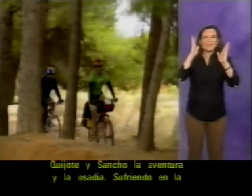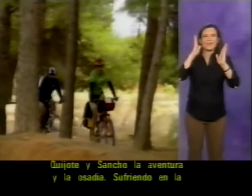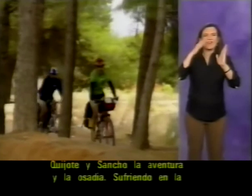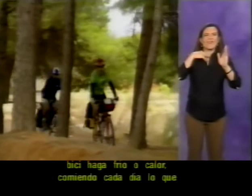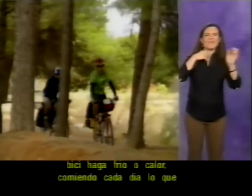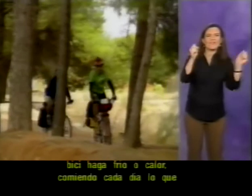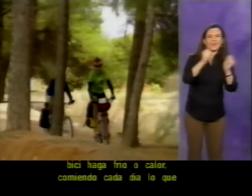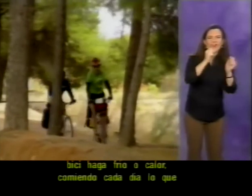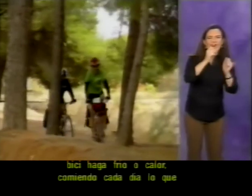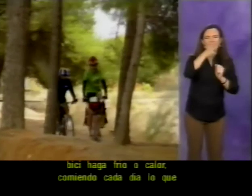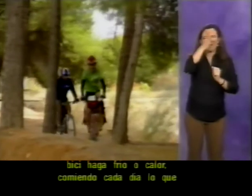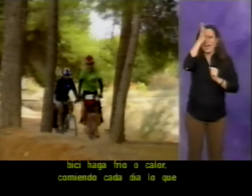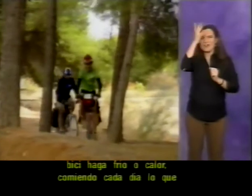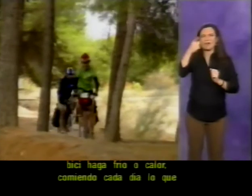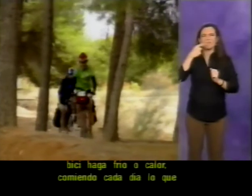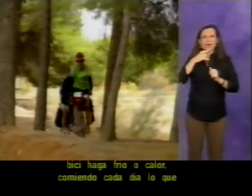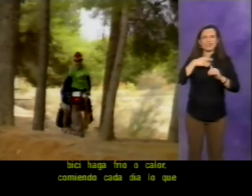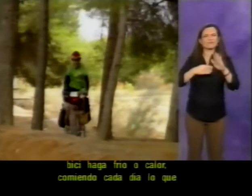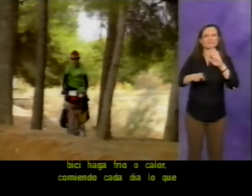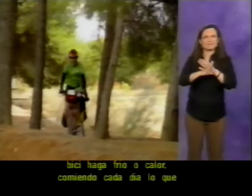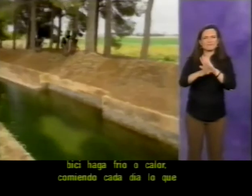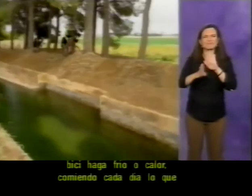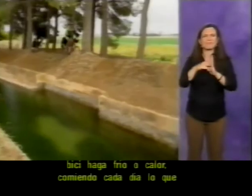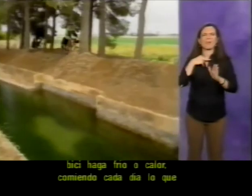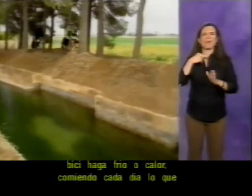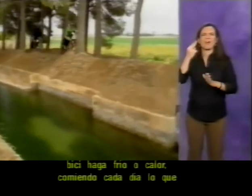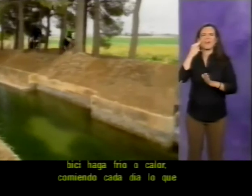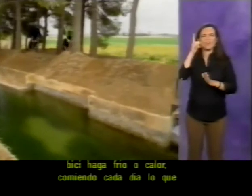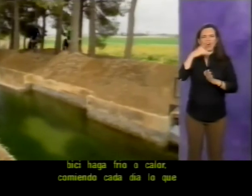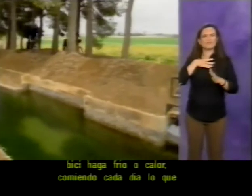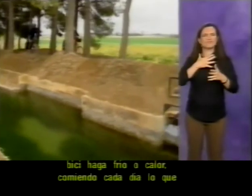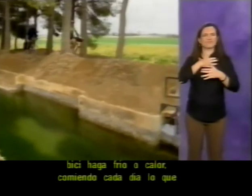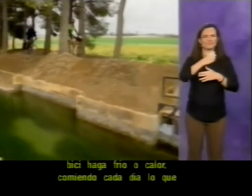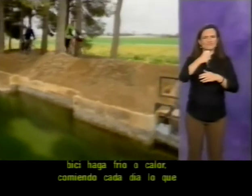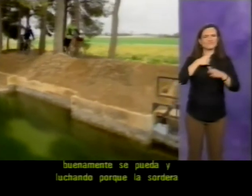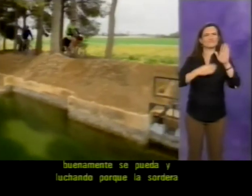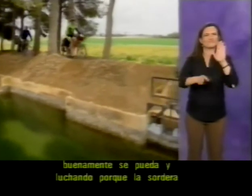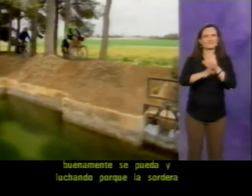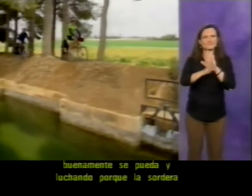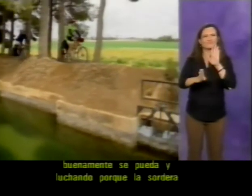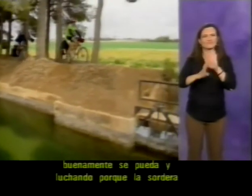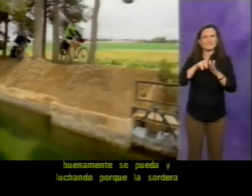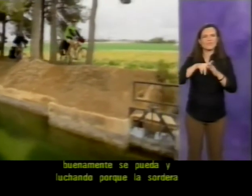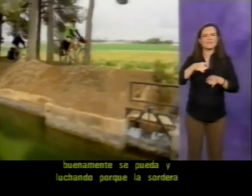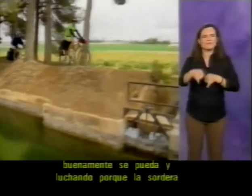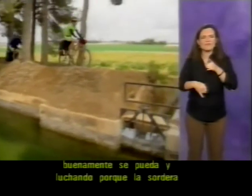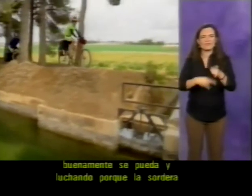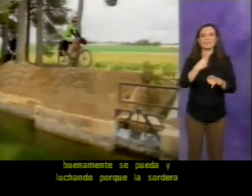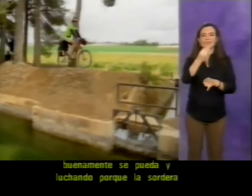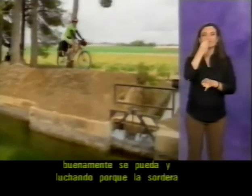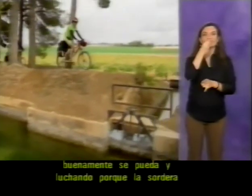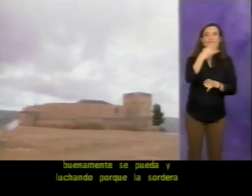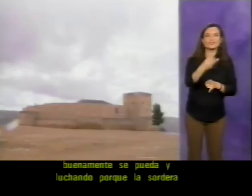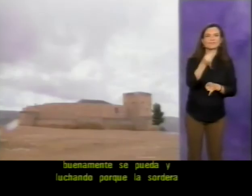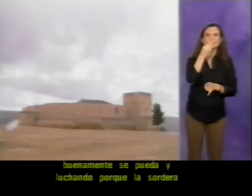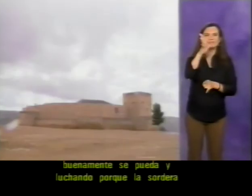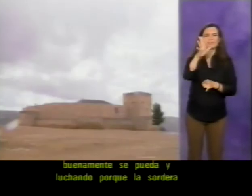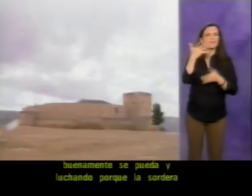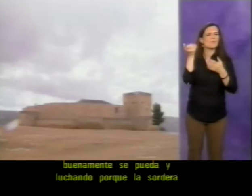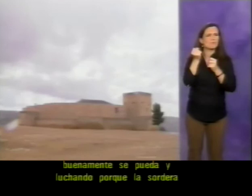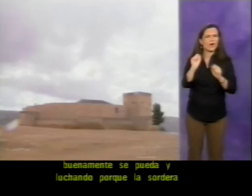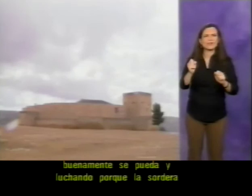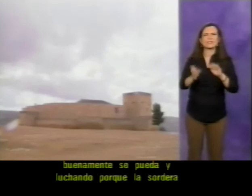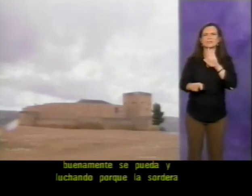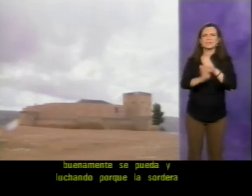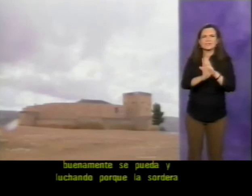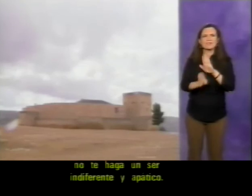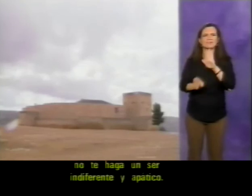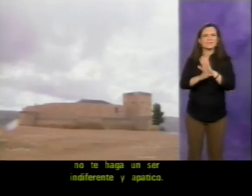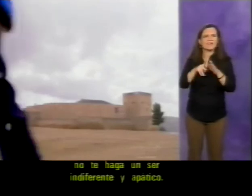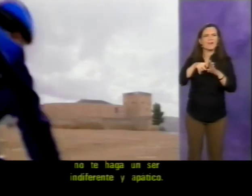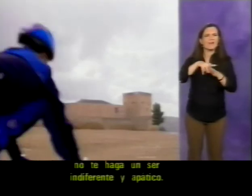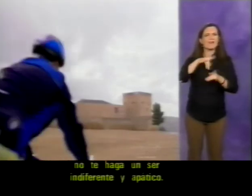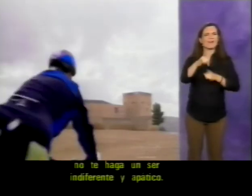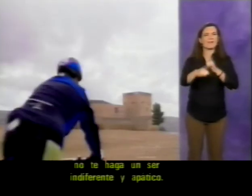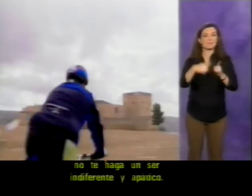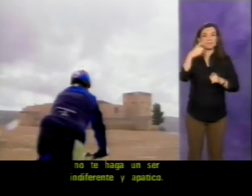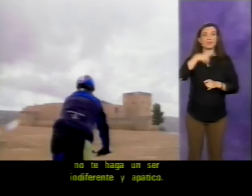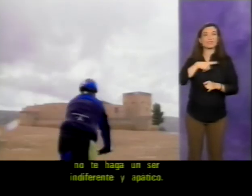bici, haga frío o calor. Comiendo cada día lo que buenamente se pueda. Y luchando porque la sordera no te haga un ser